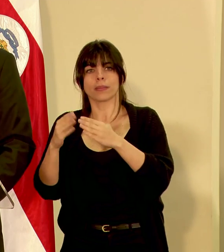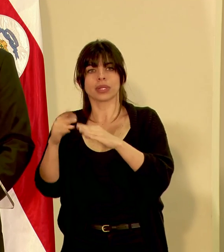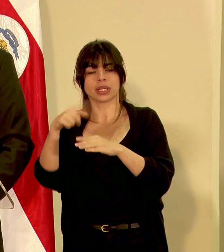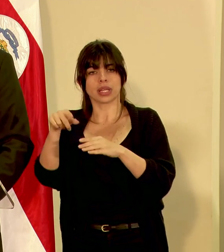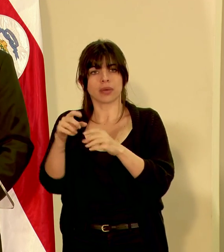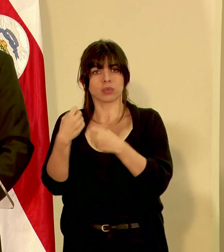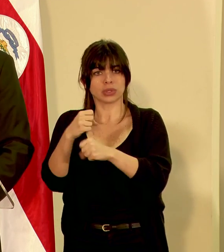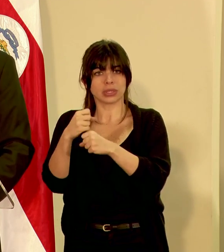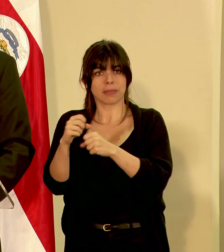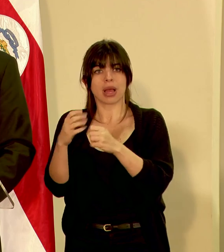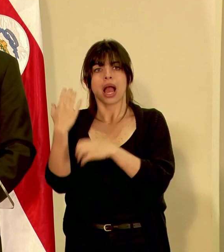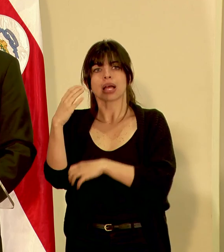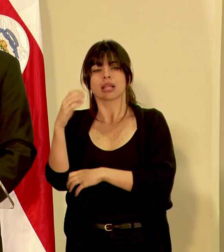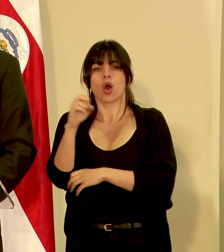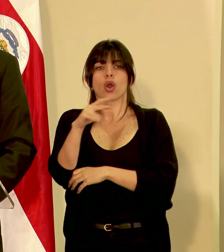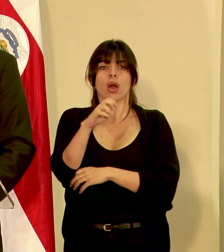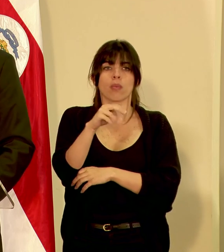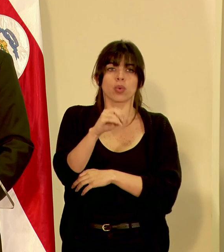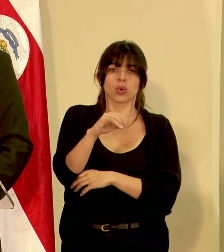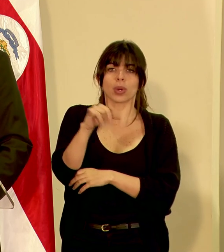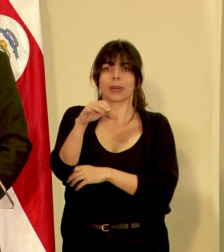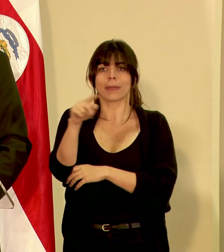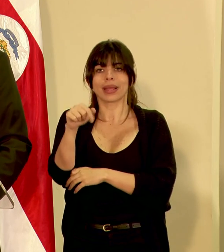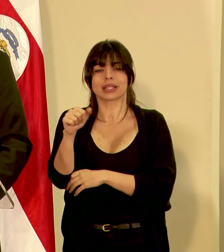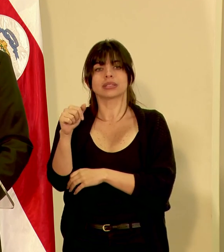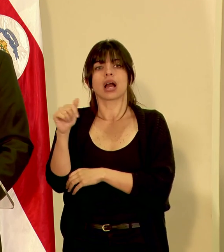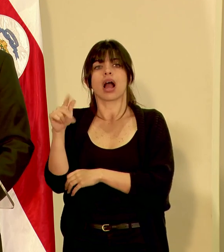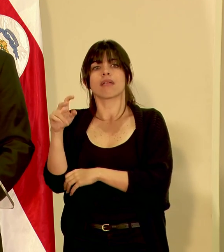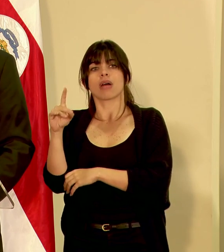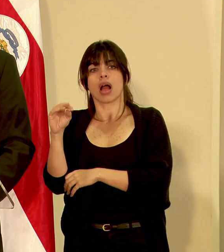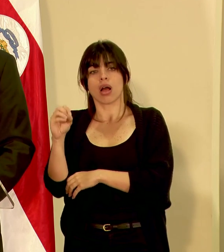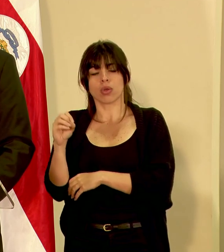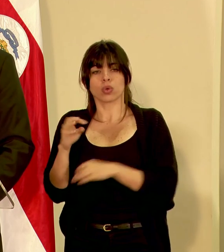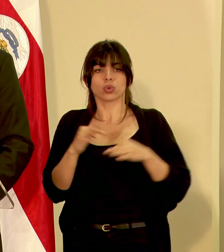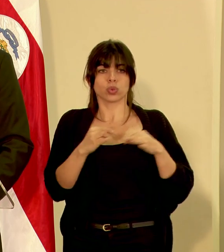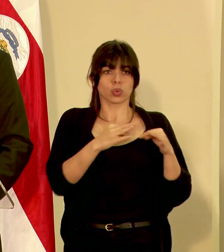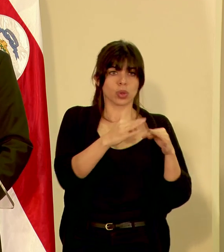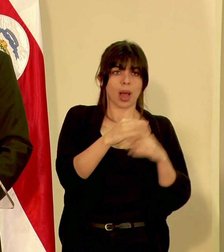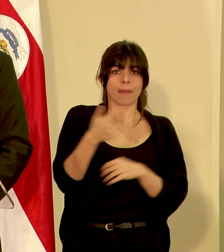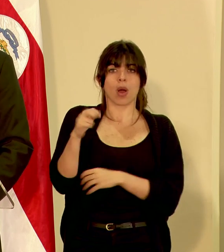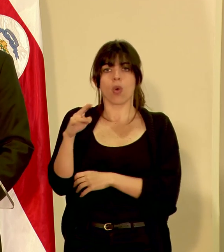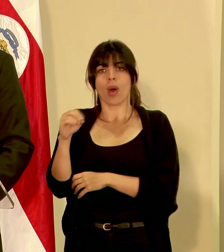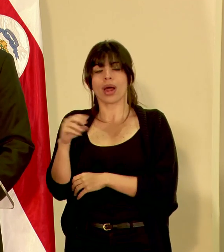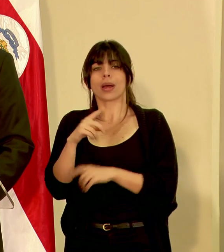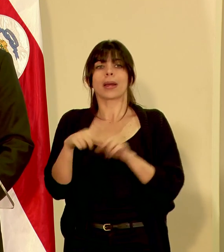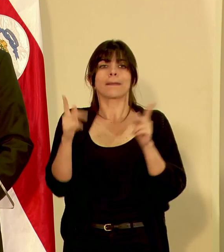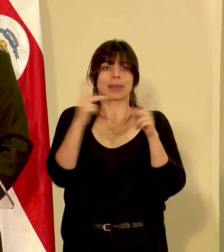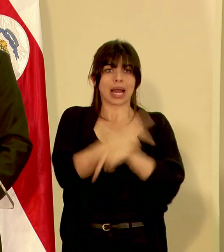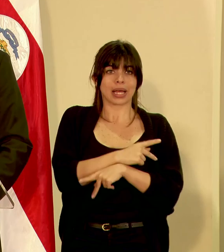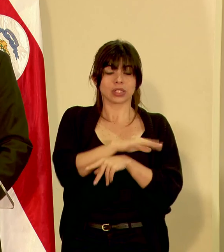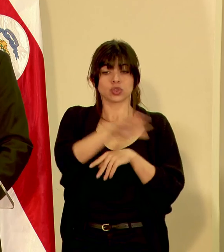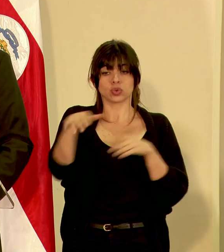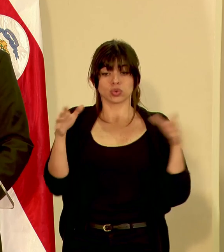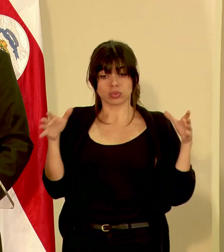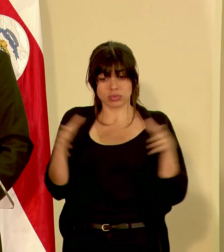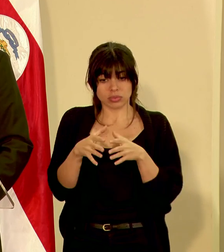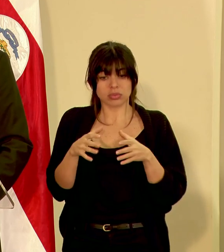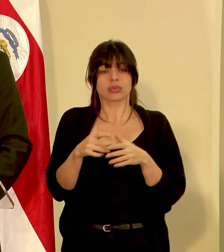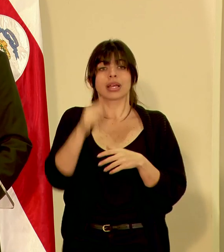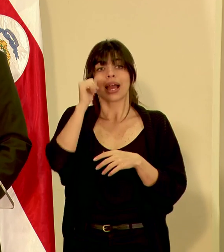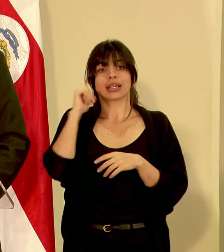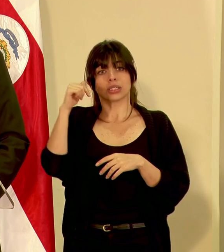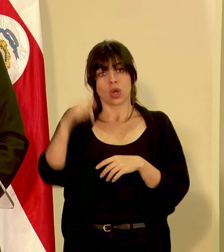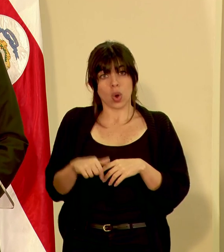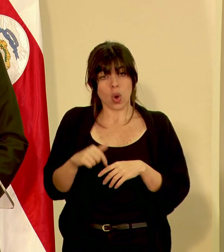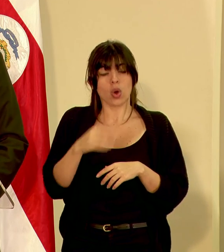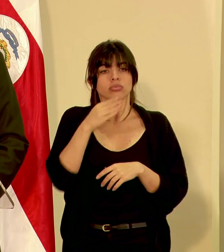de Cartago, de Oramuno, de Jiménez, Alvarado, Turrialba, Huarco y Paraíso. Y entre ayer y hoy nos hemos